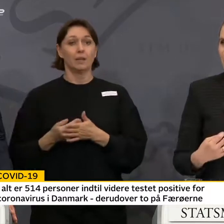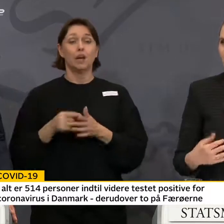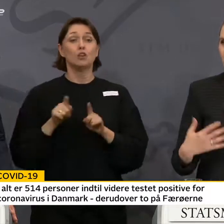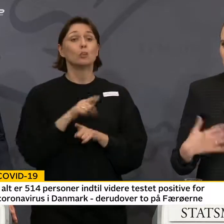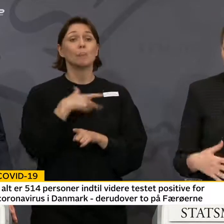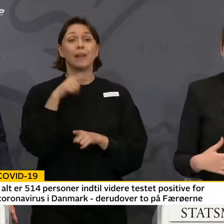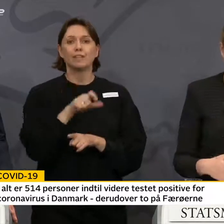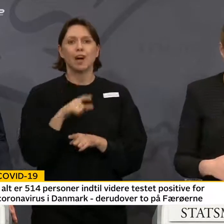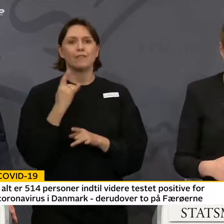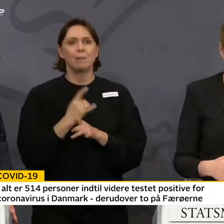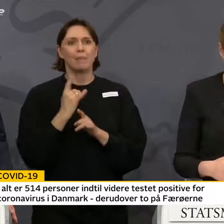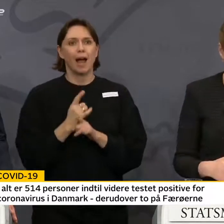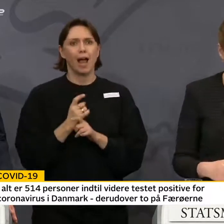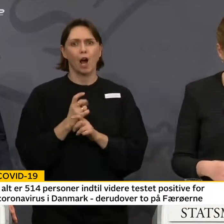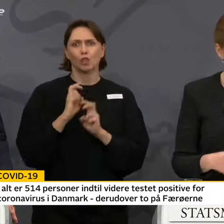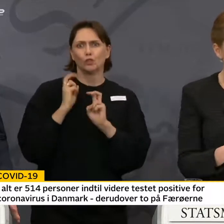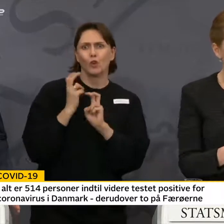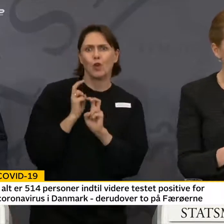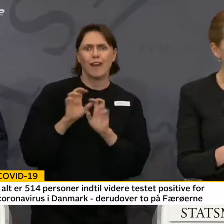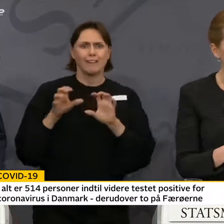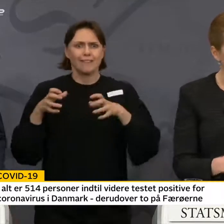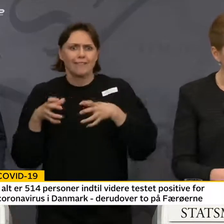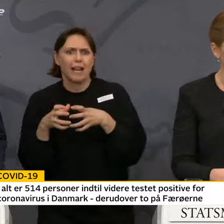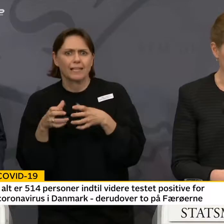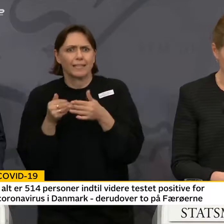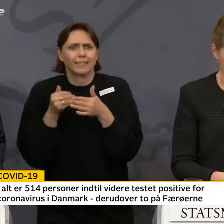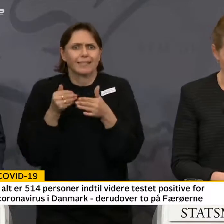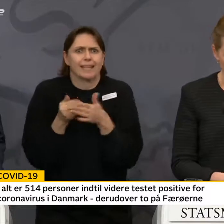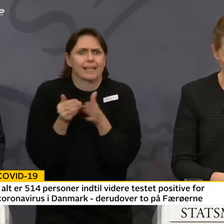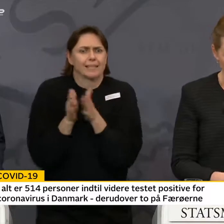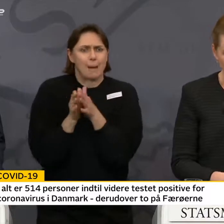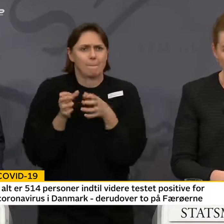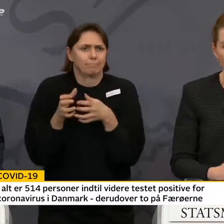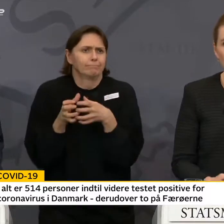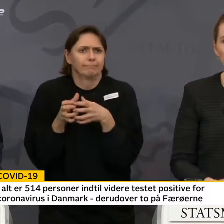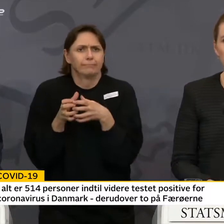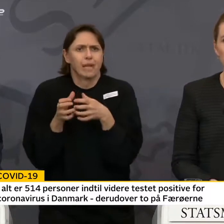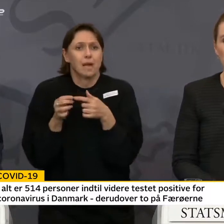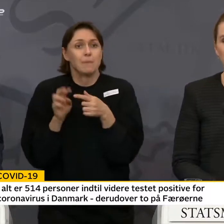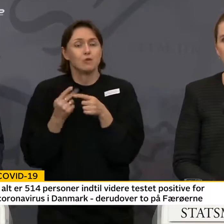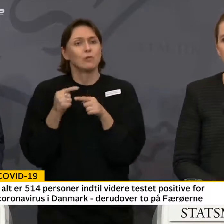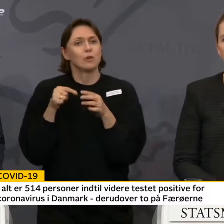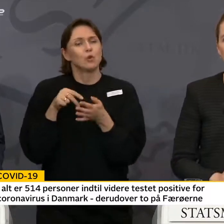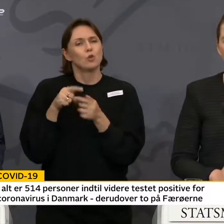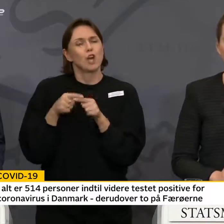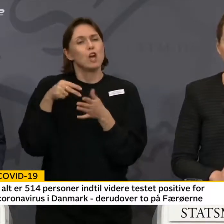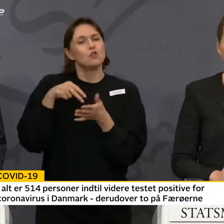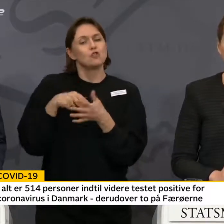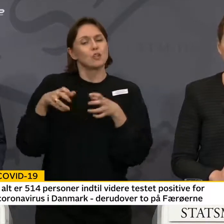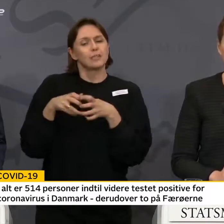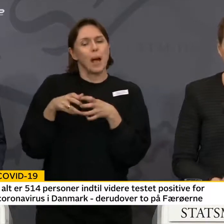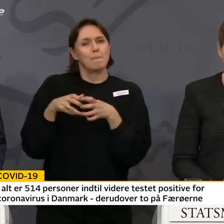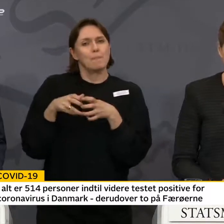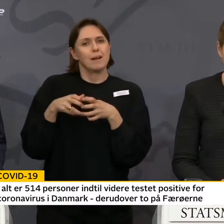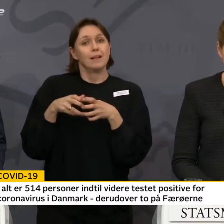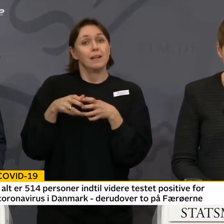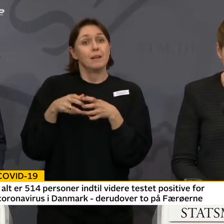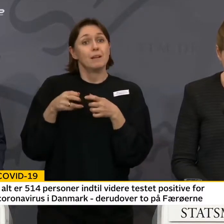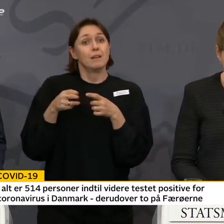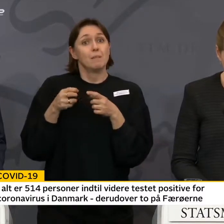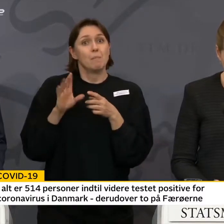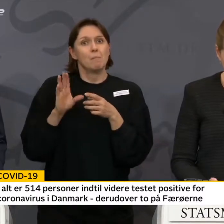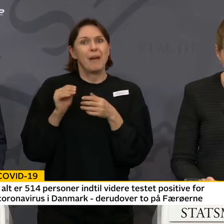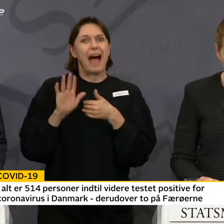danskere at søge fællesskabet ved at være tæt med hinanden. Nu skal vi stå sammen ved at holde afstand